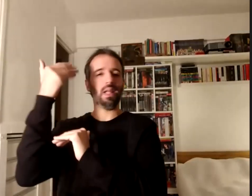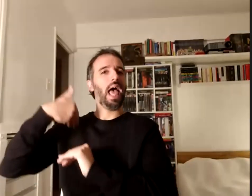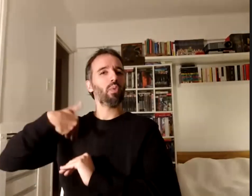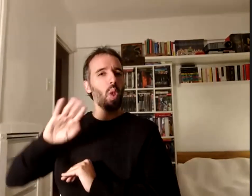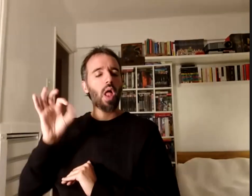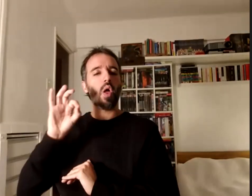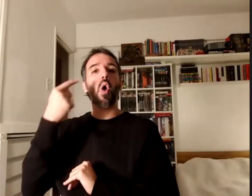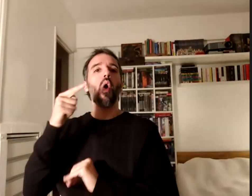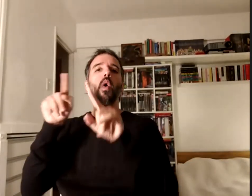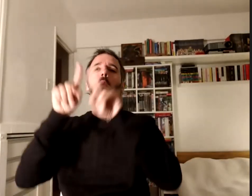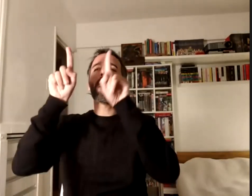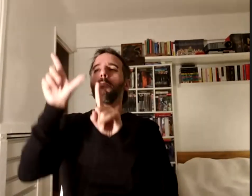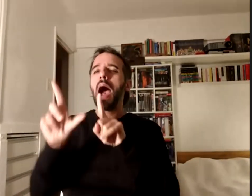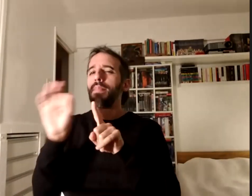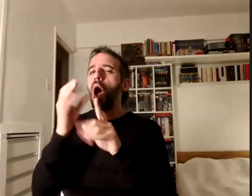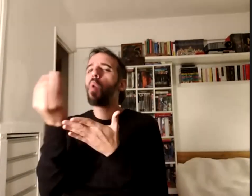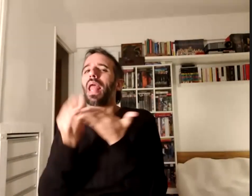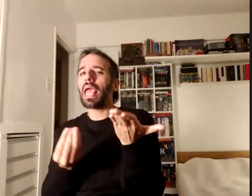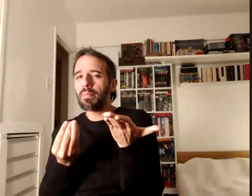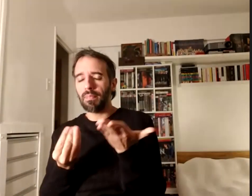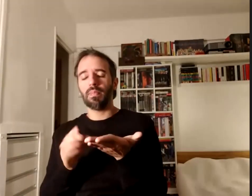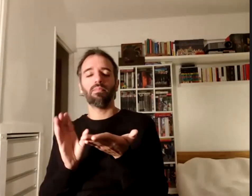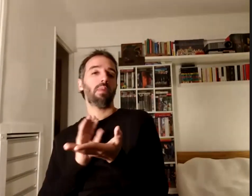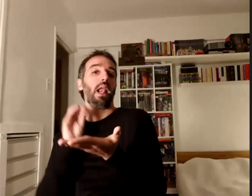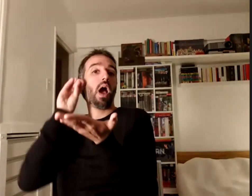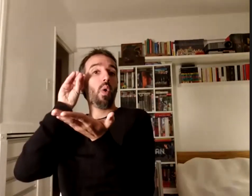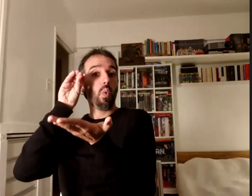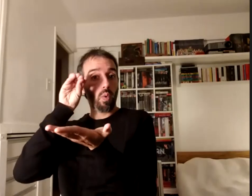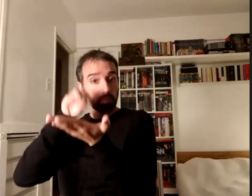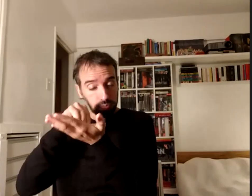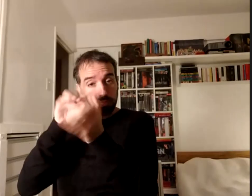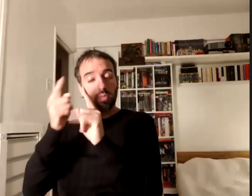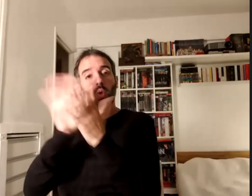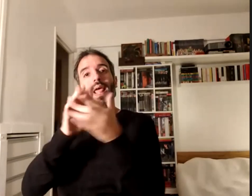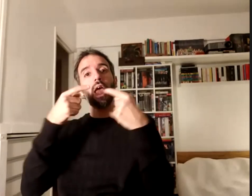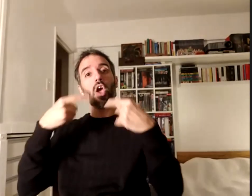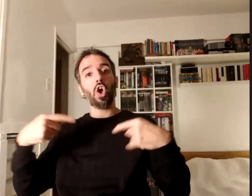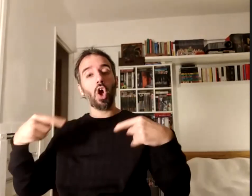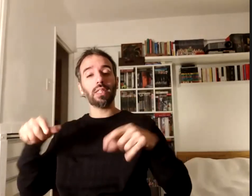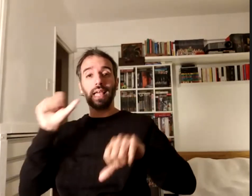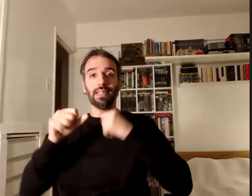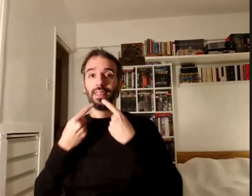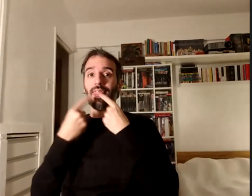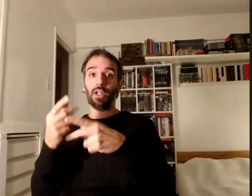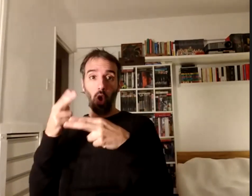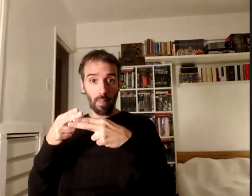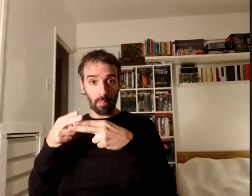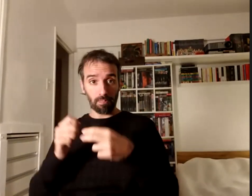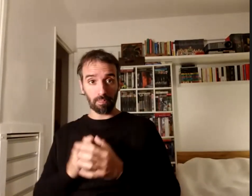o un esquema para ubicar las cosas que la ciencia denomina en ese sentido